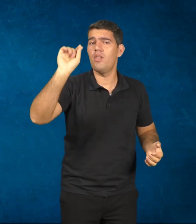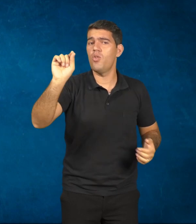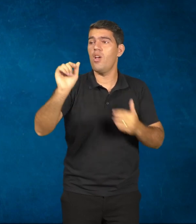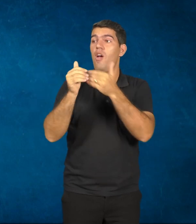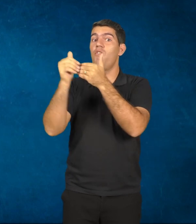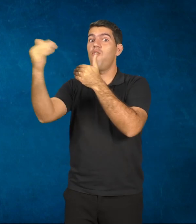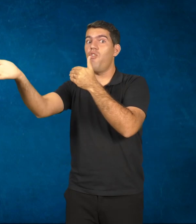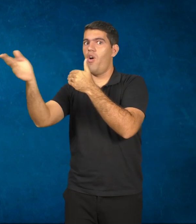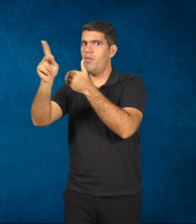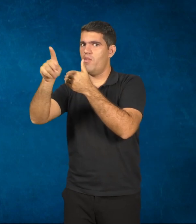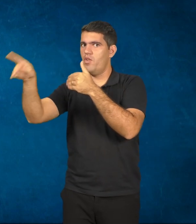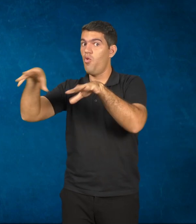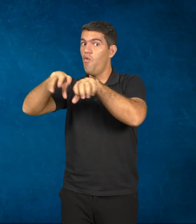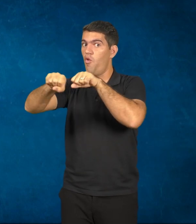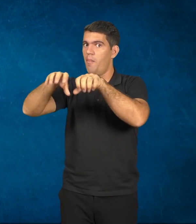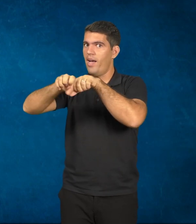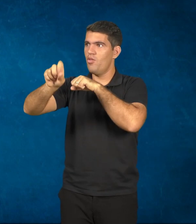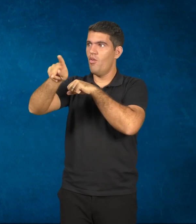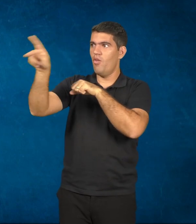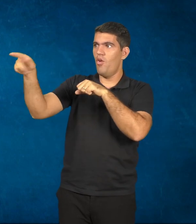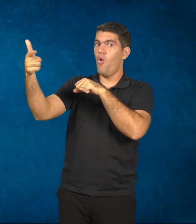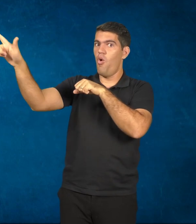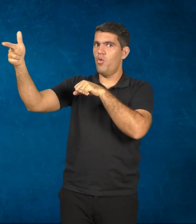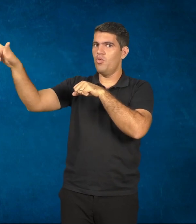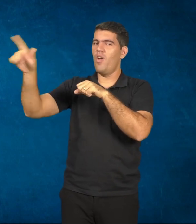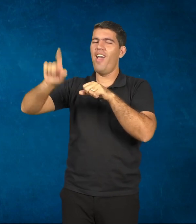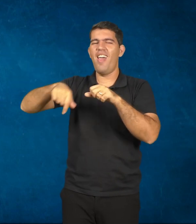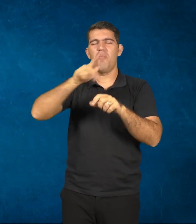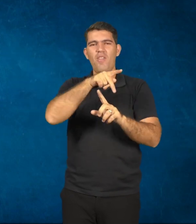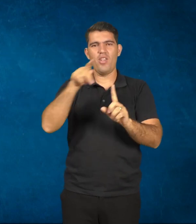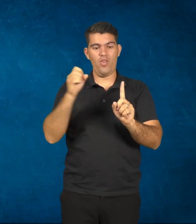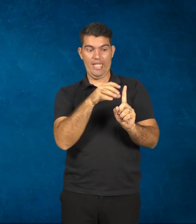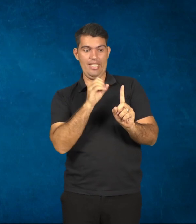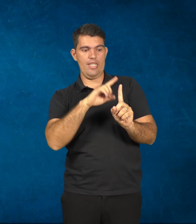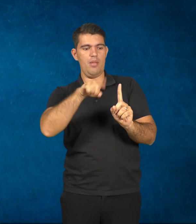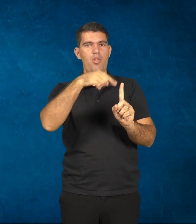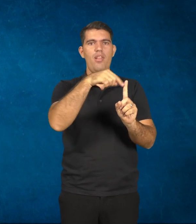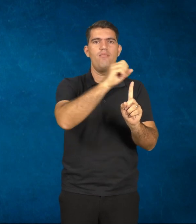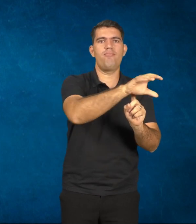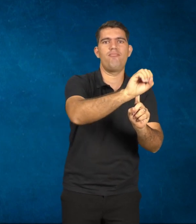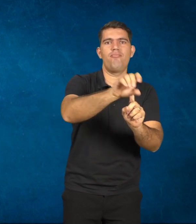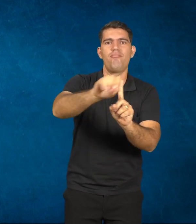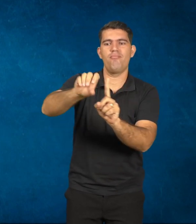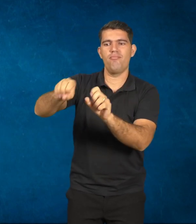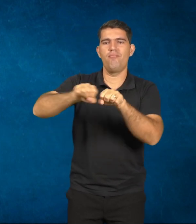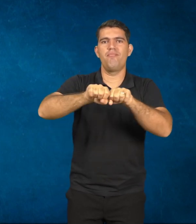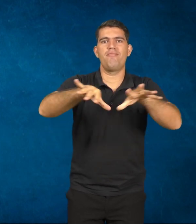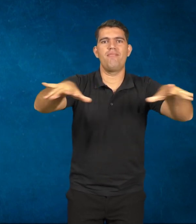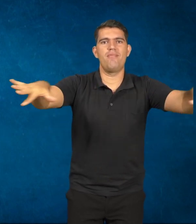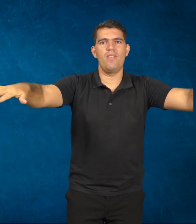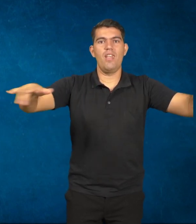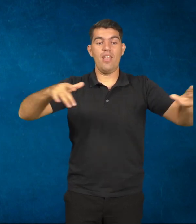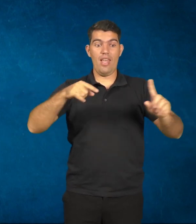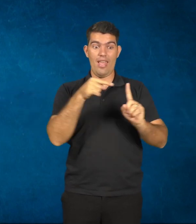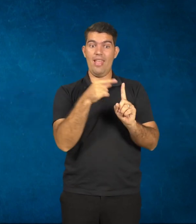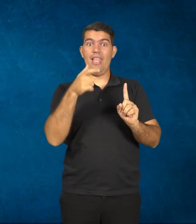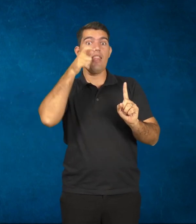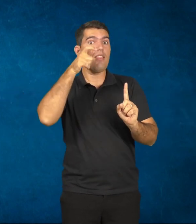e de dentro da própria rede, professores multiplicadores, professores mais experientes no assunto, interessados em fazer esse trabalho,